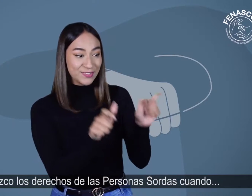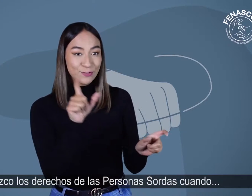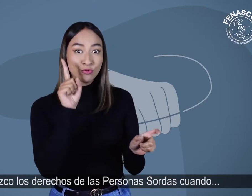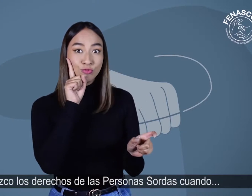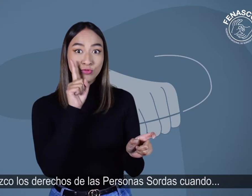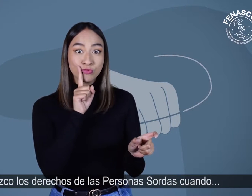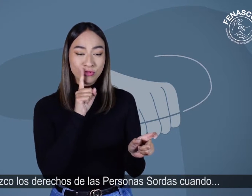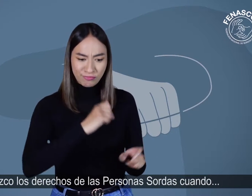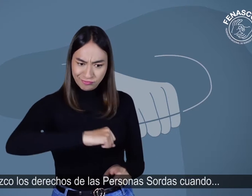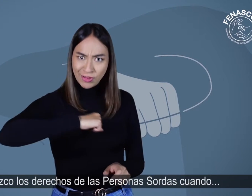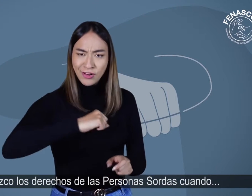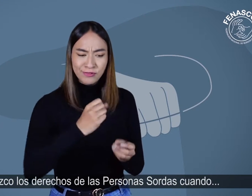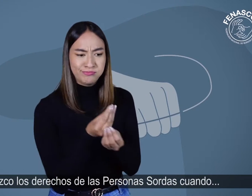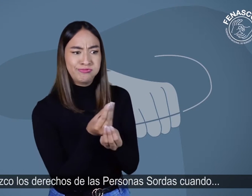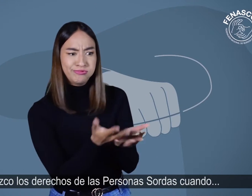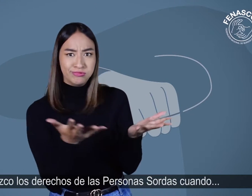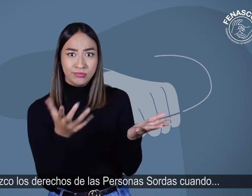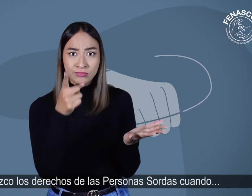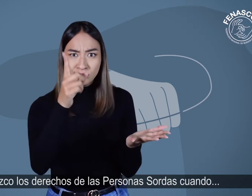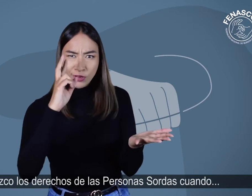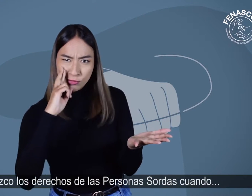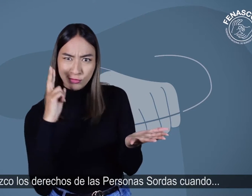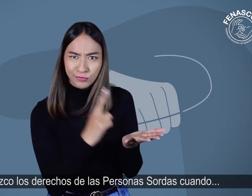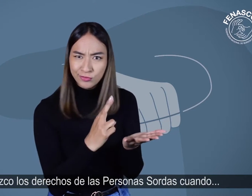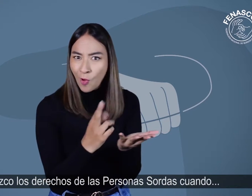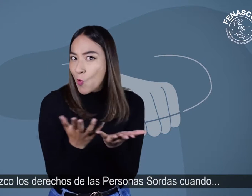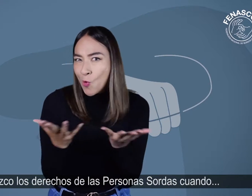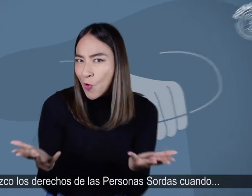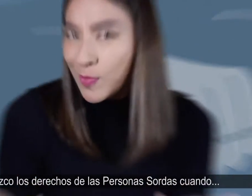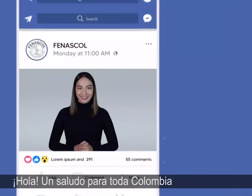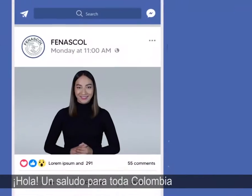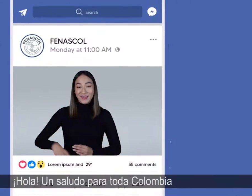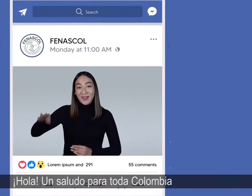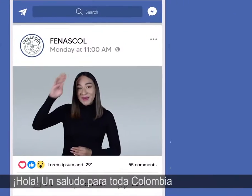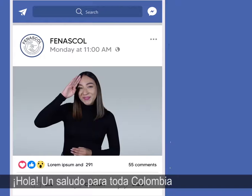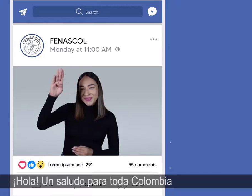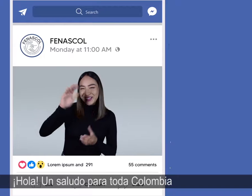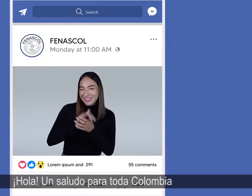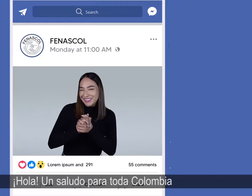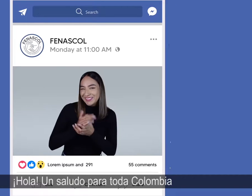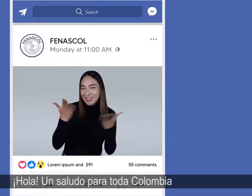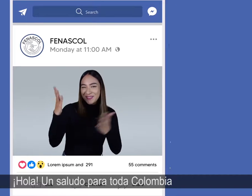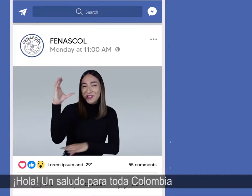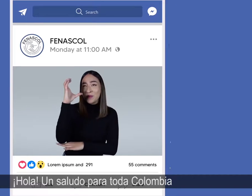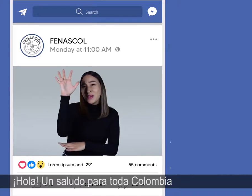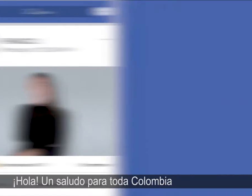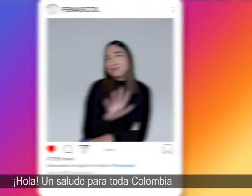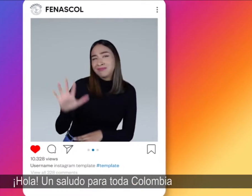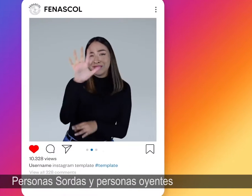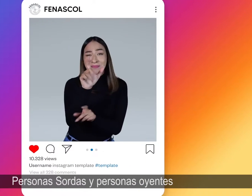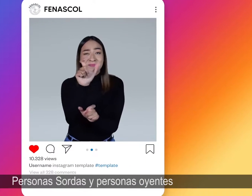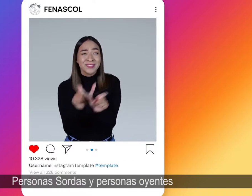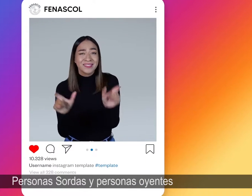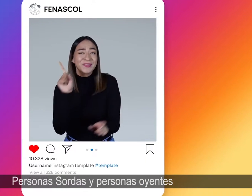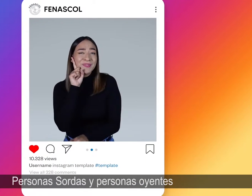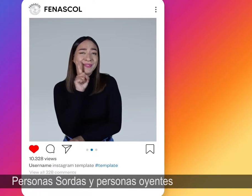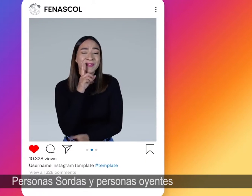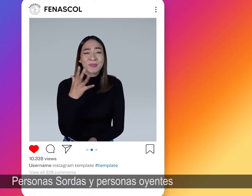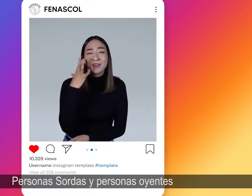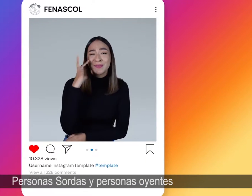¿Reconozco los derechos de las personas sordas cuándo? Hola, un saludo para toda Colombia, personas sordas